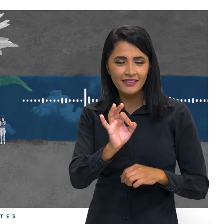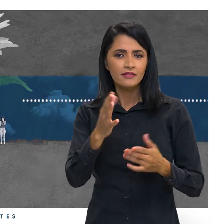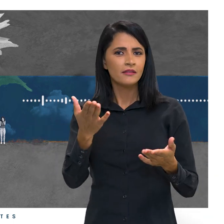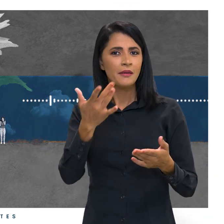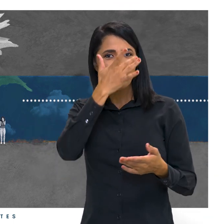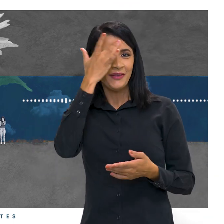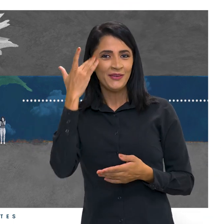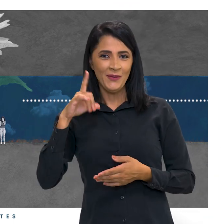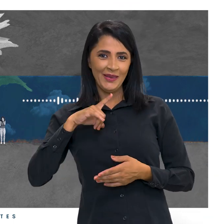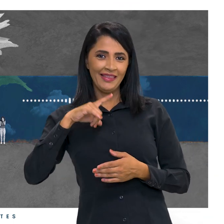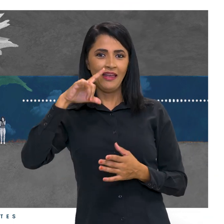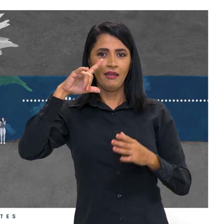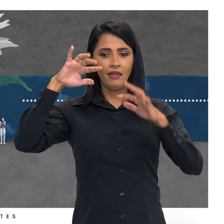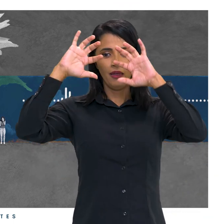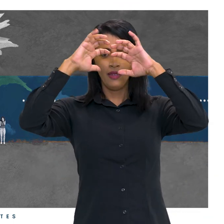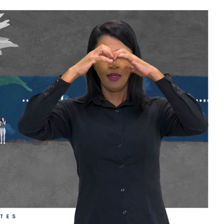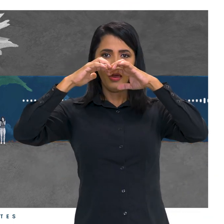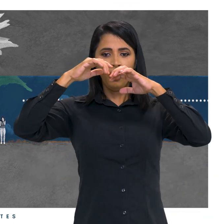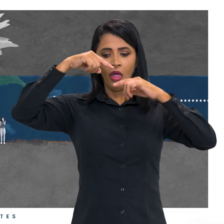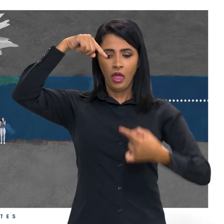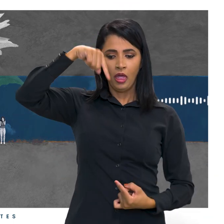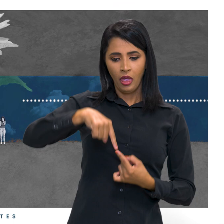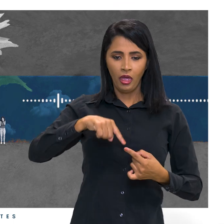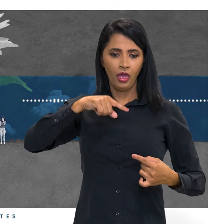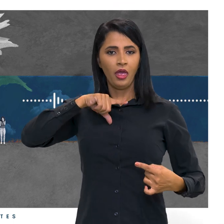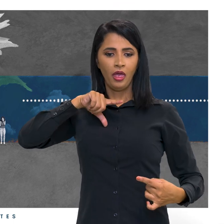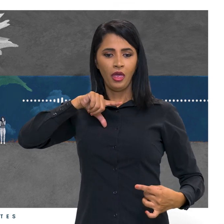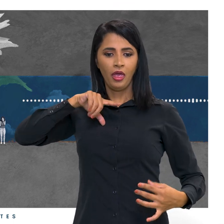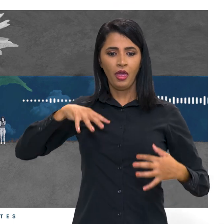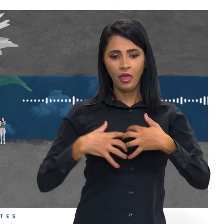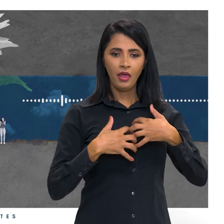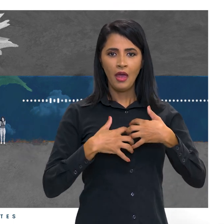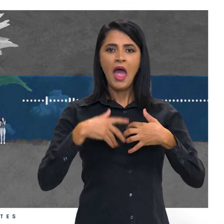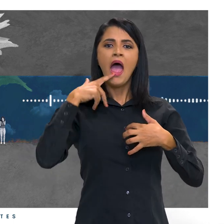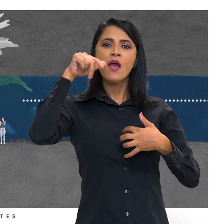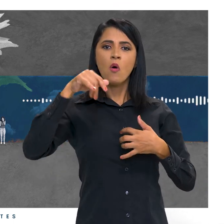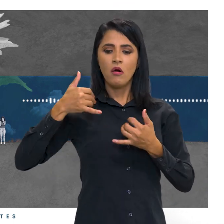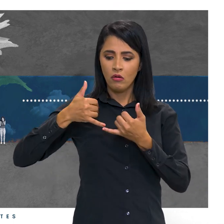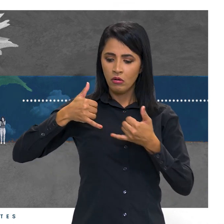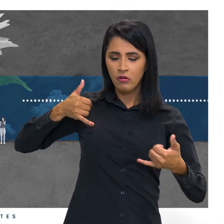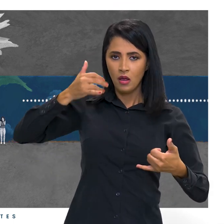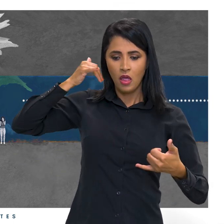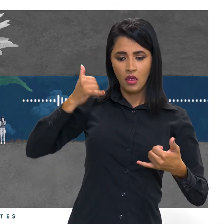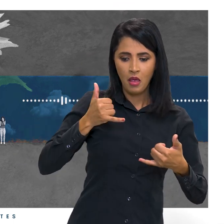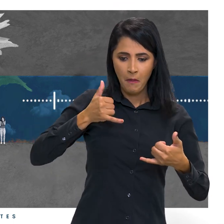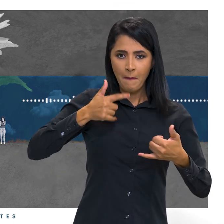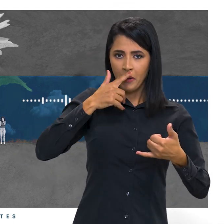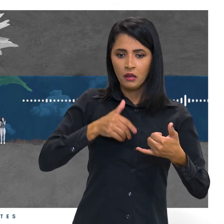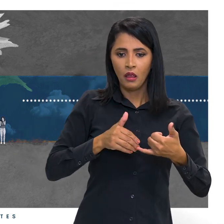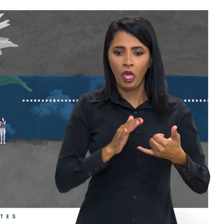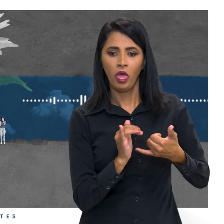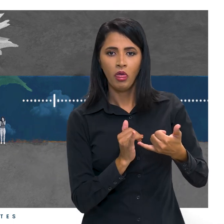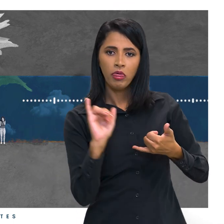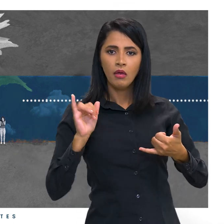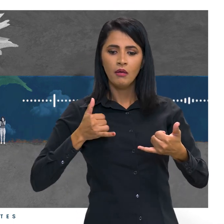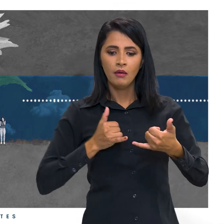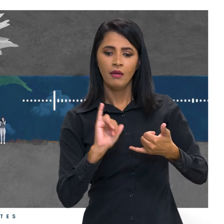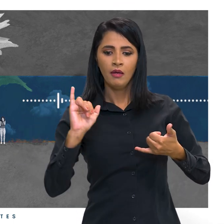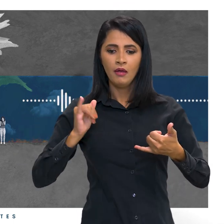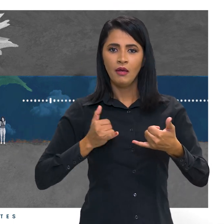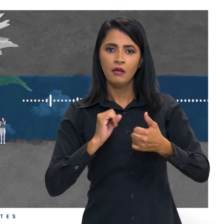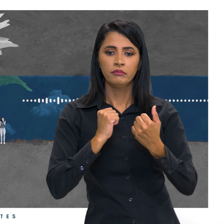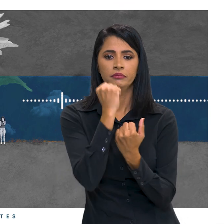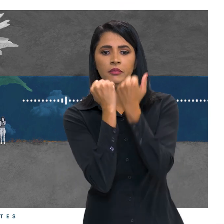quem tem esclerose múltipla, é como se o fio que leva esse sinal tivesse desencapado em algumas partes, porque o sistema imunológico causou